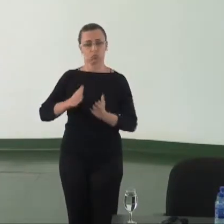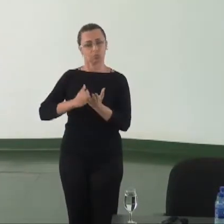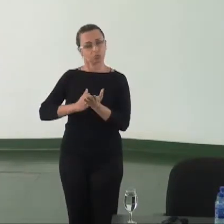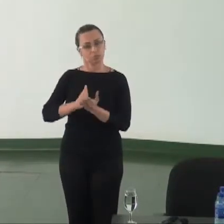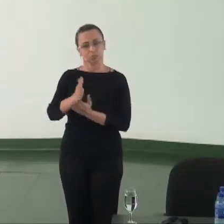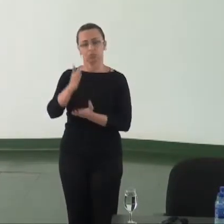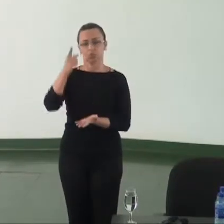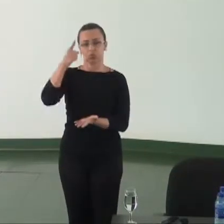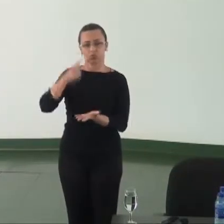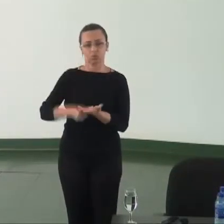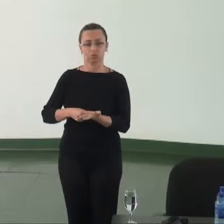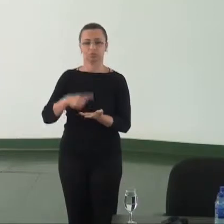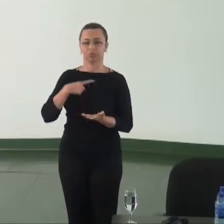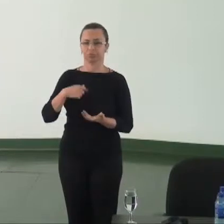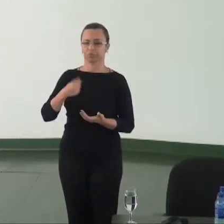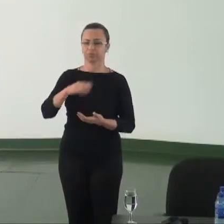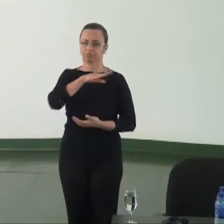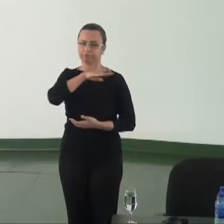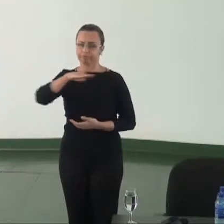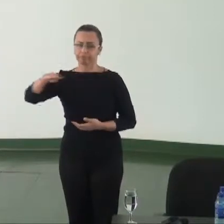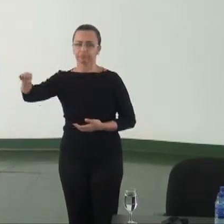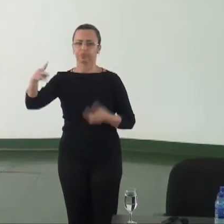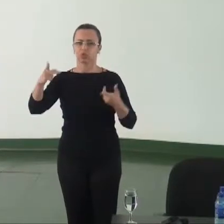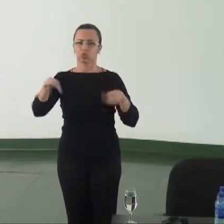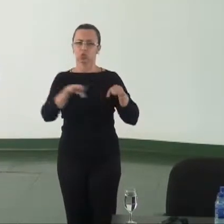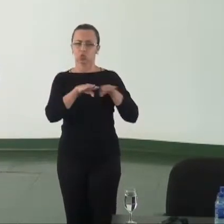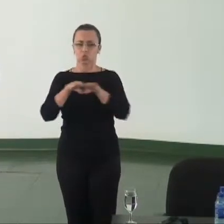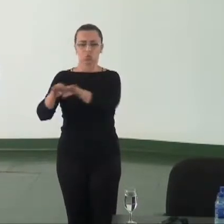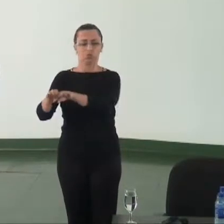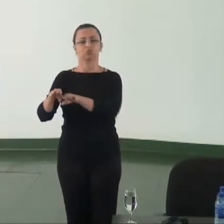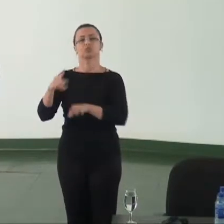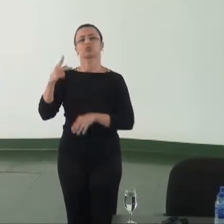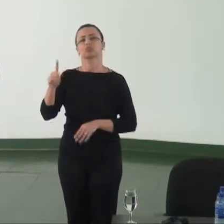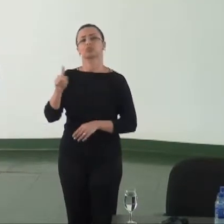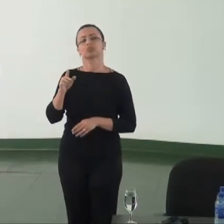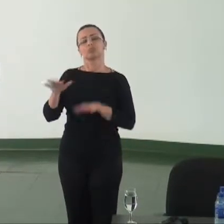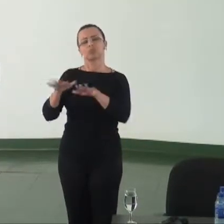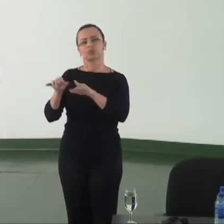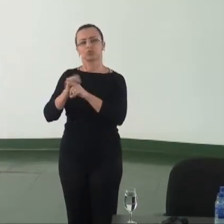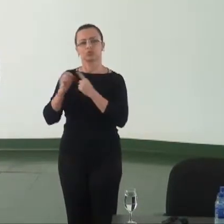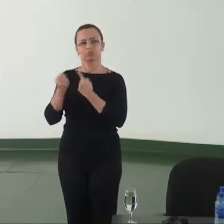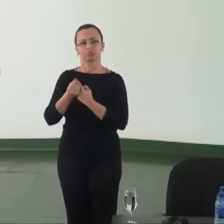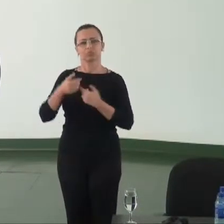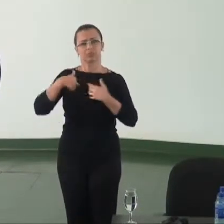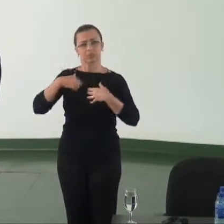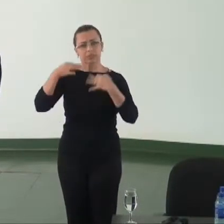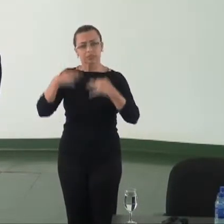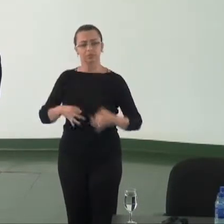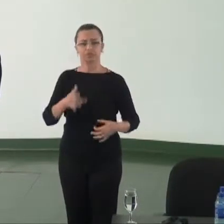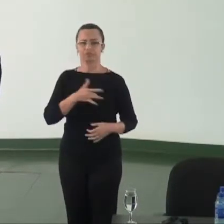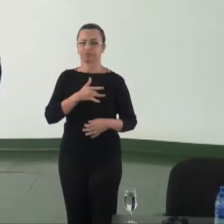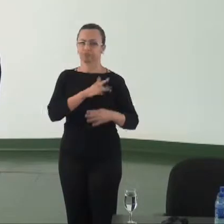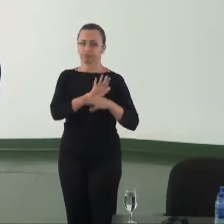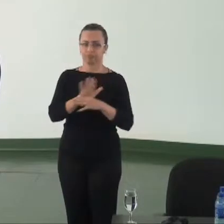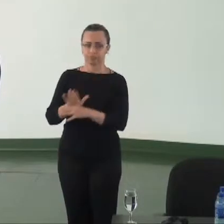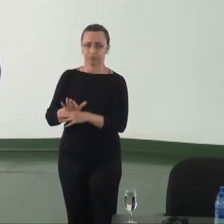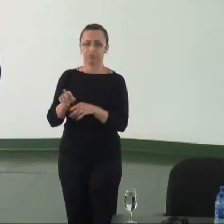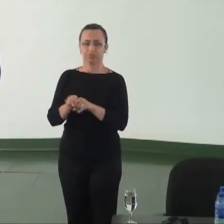compromisso horizontalidade nas relações com os movimentos sociais honestidade, solidariedade,